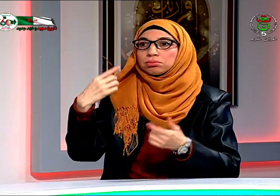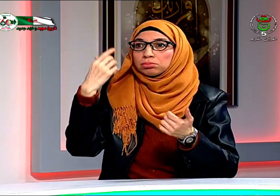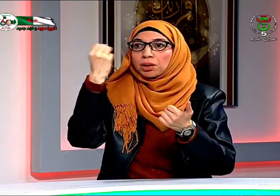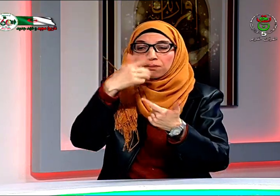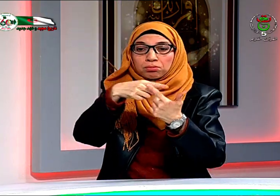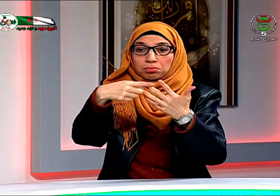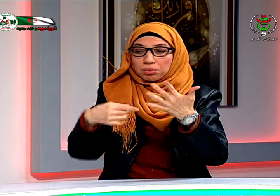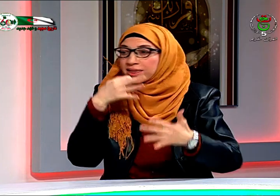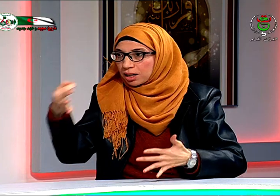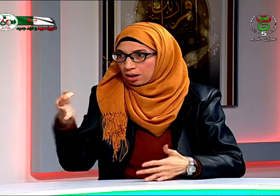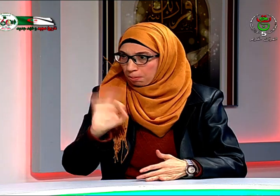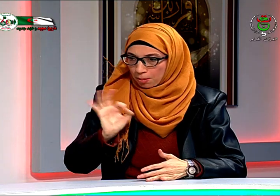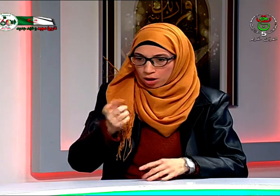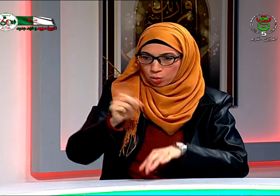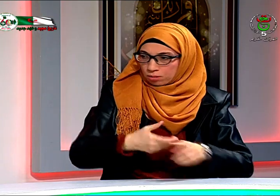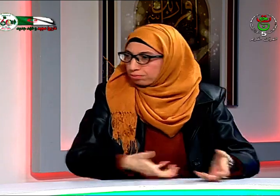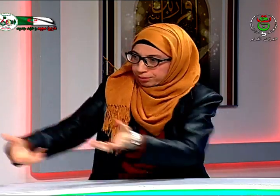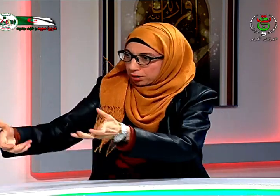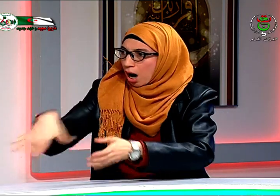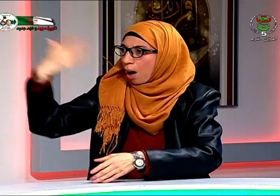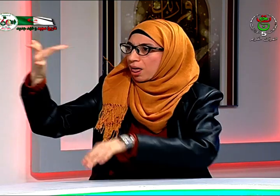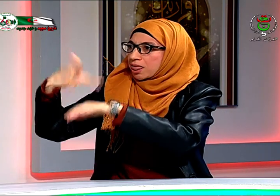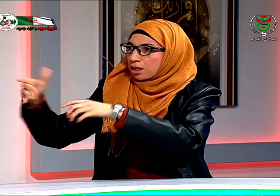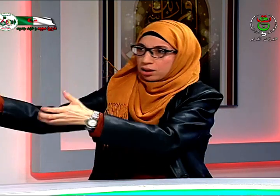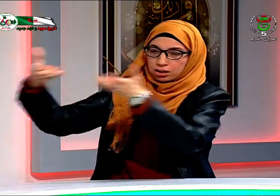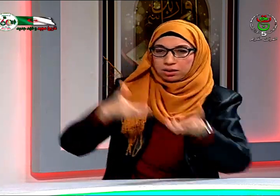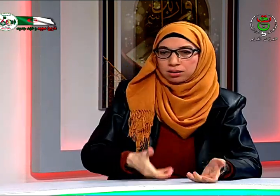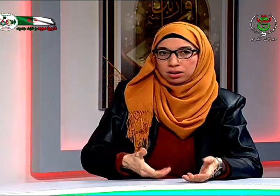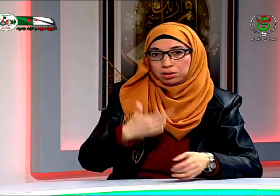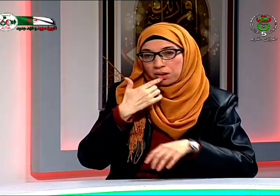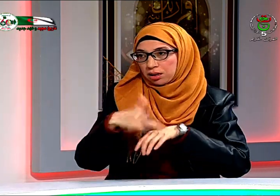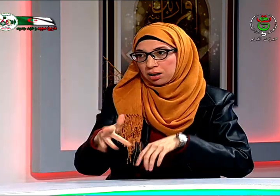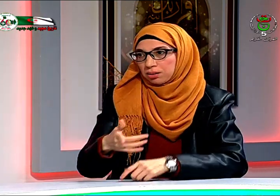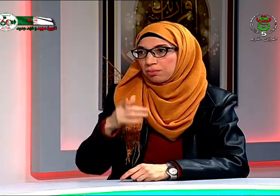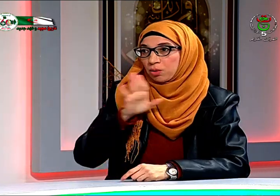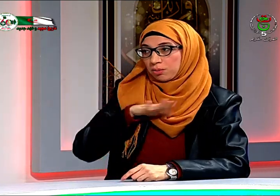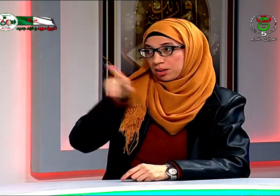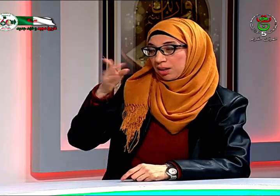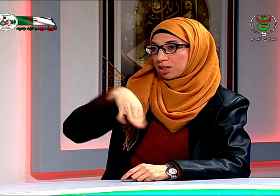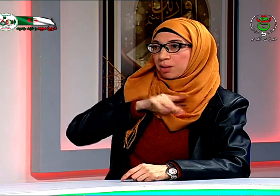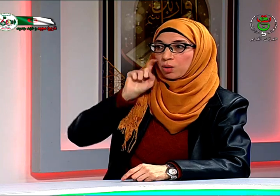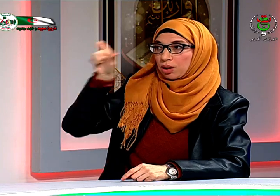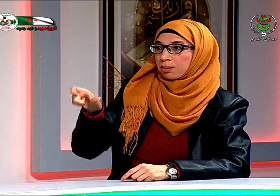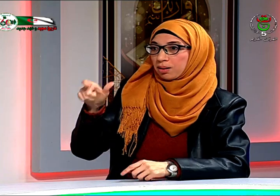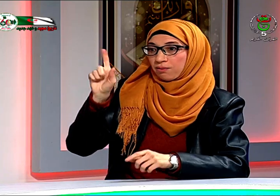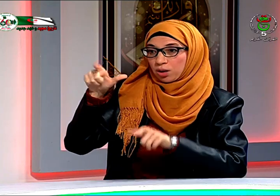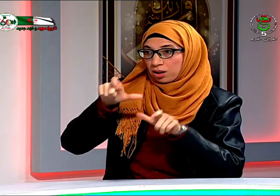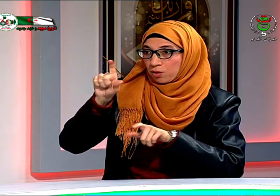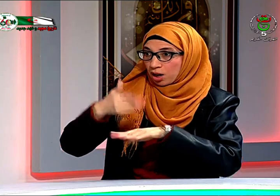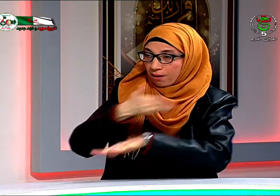يقومون فقط يزينونه يعطوه للوالدين فقط حتى عندما يكتشفون الإعاقة